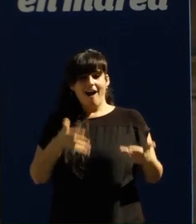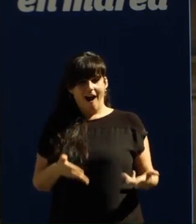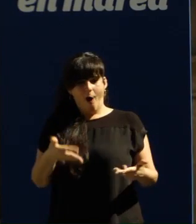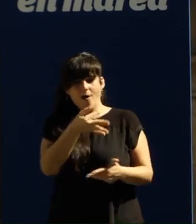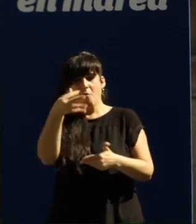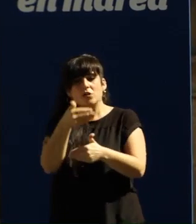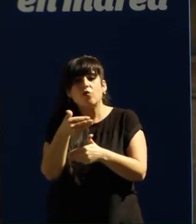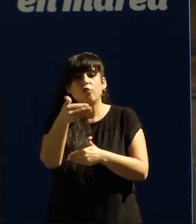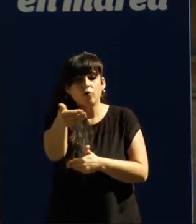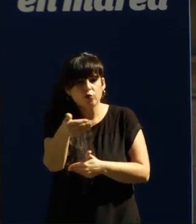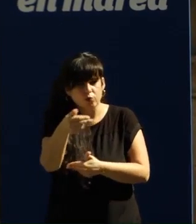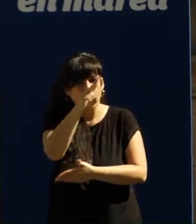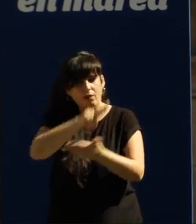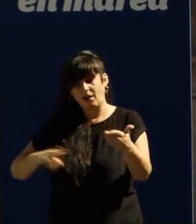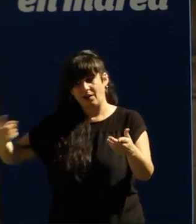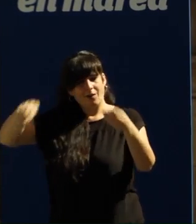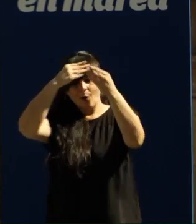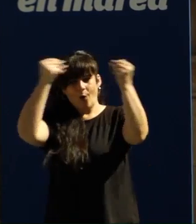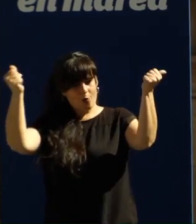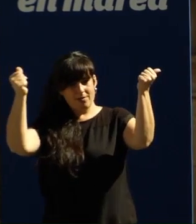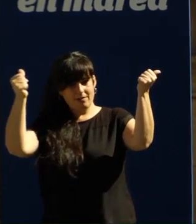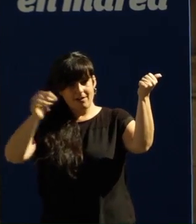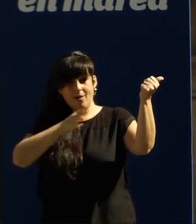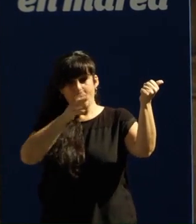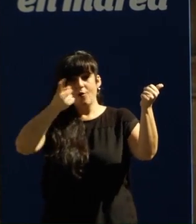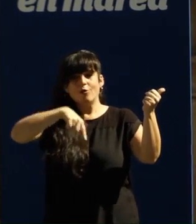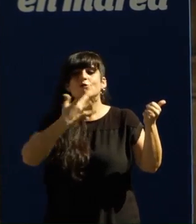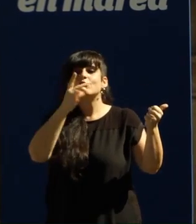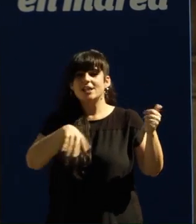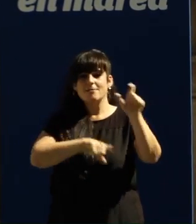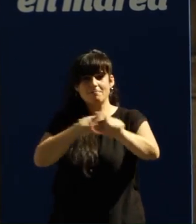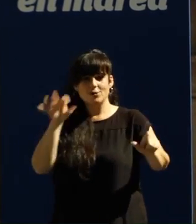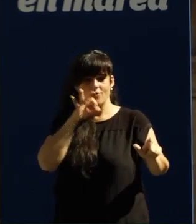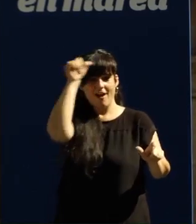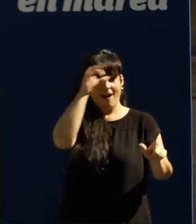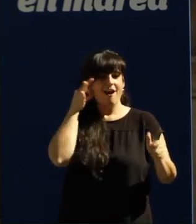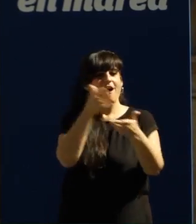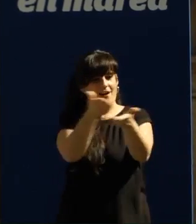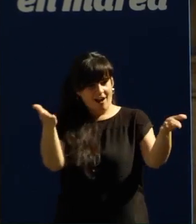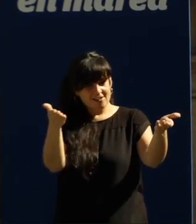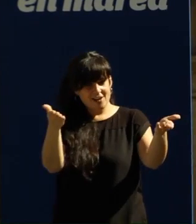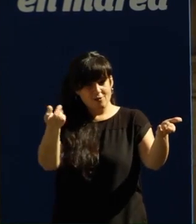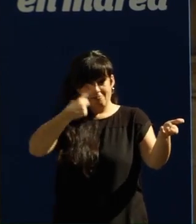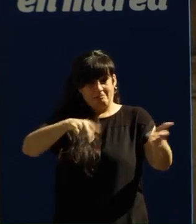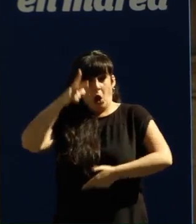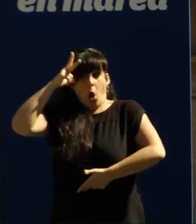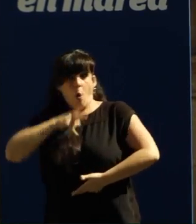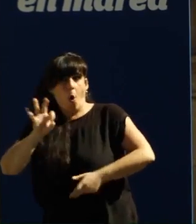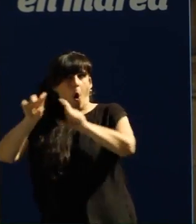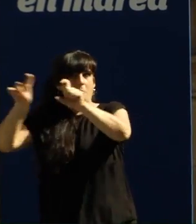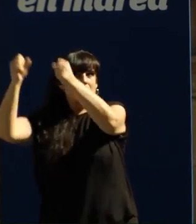galegos e das galegas porque Galicia é a súa xente Galicia somos os galegos e as galegas e non os privilegiados e as súas empresas